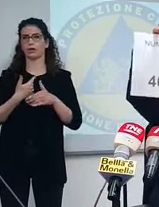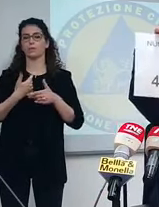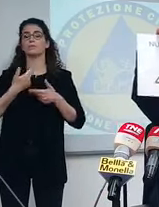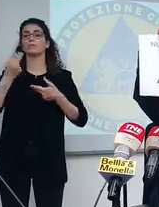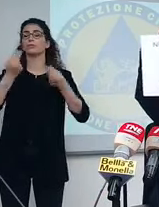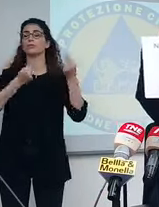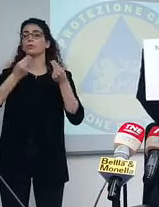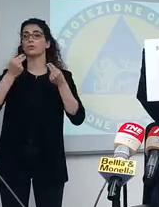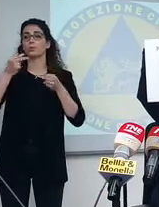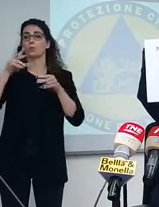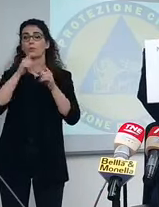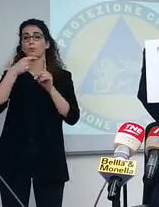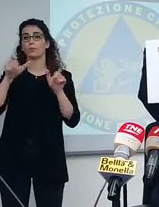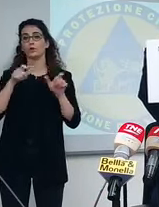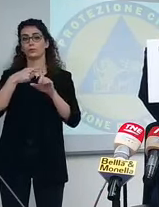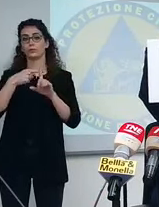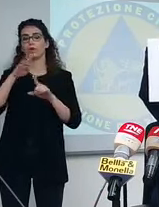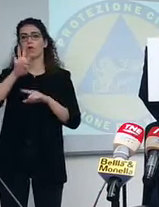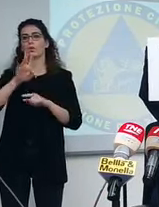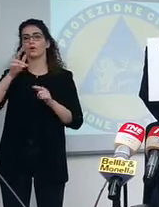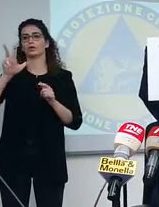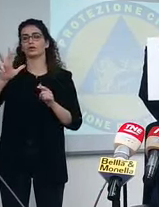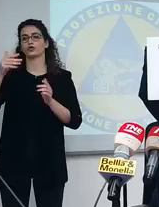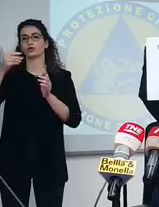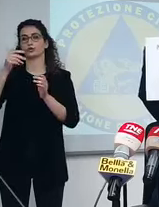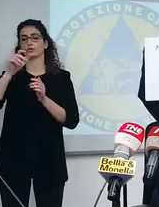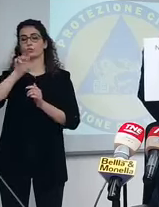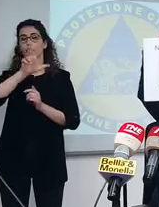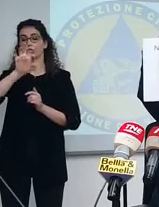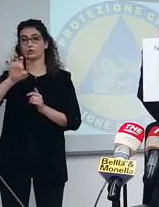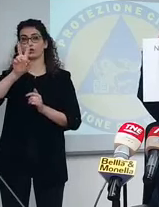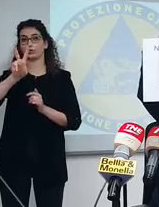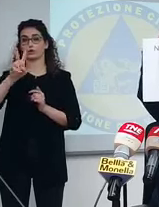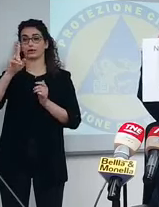totali del 21 febbraio, 403.971.